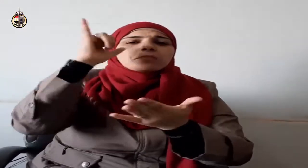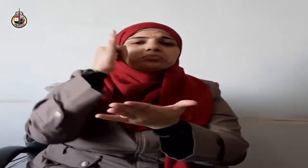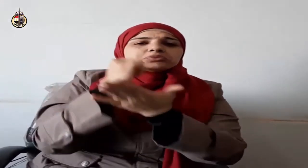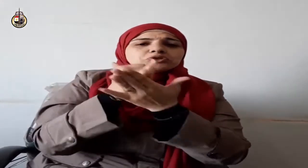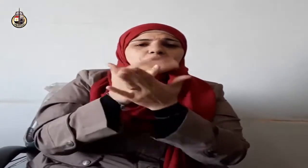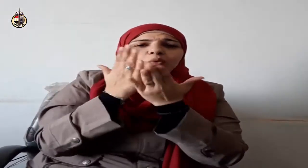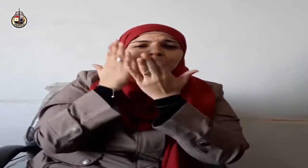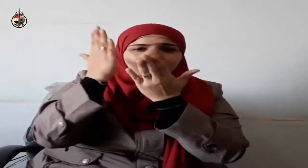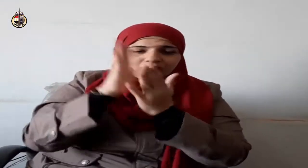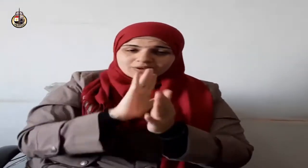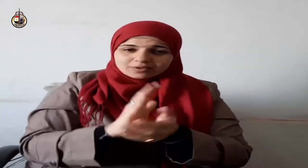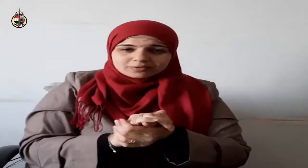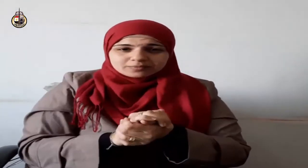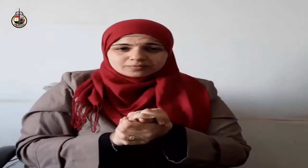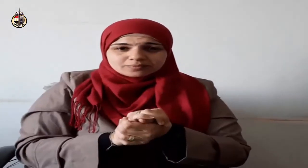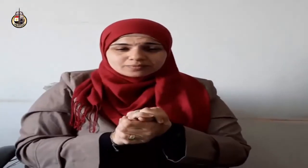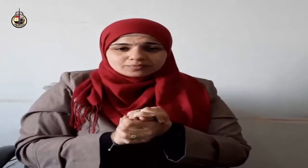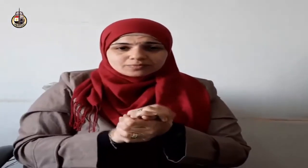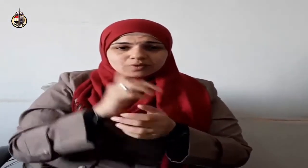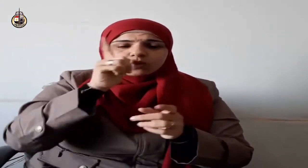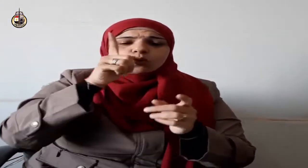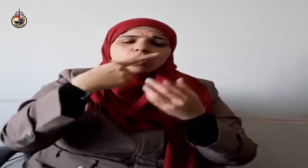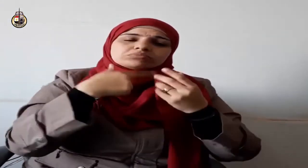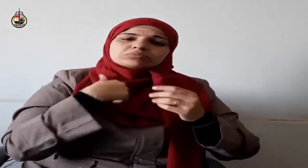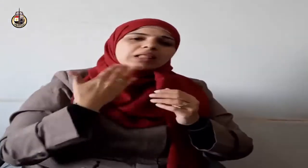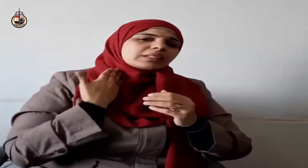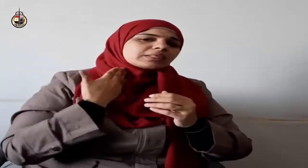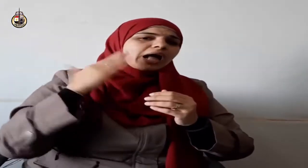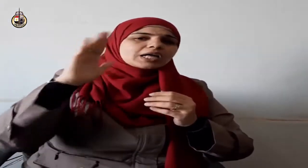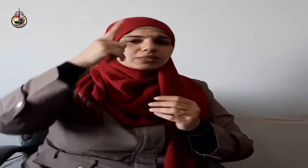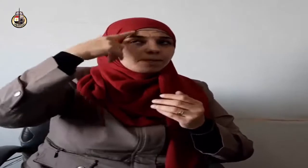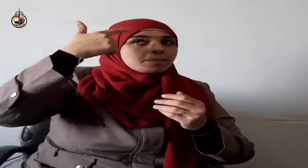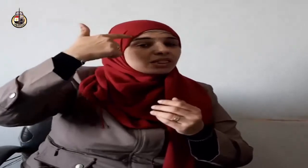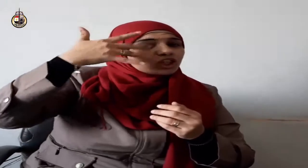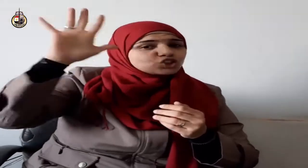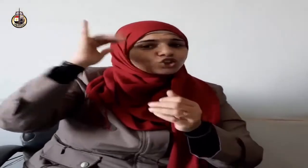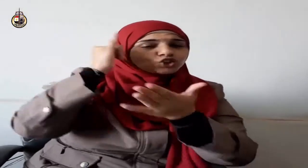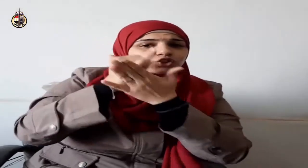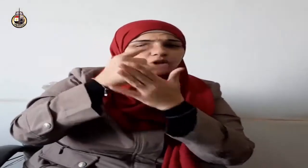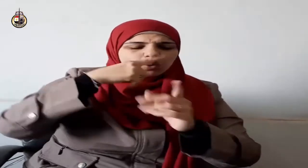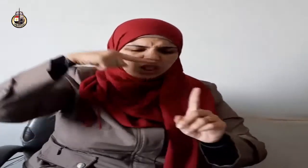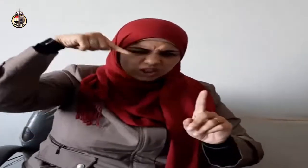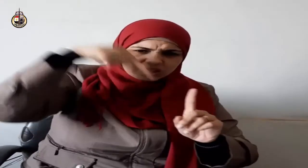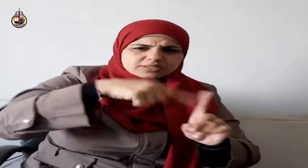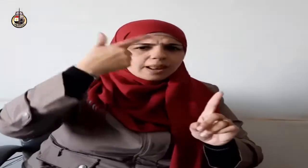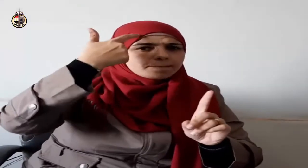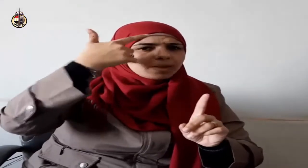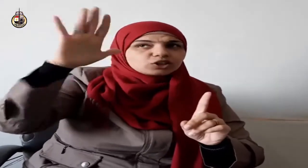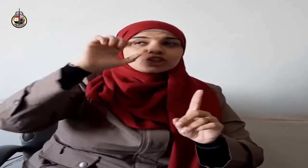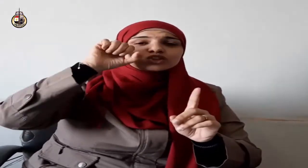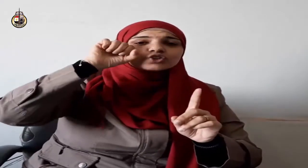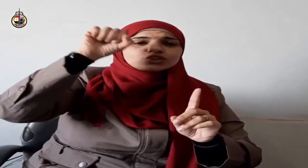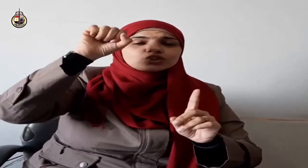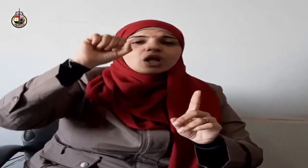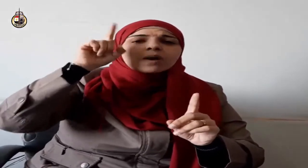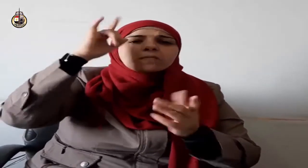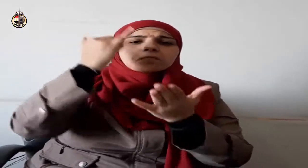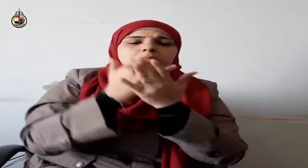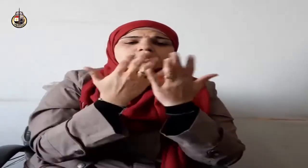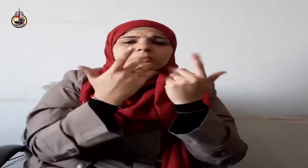كله بيد من أمره إذا أراد شيئا أن يقول له كن فيكون حيث